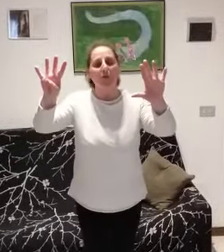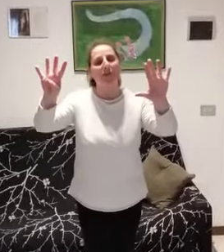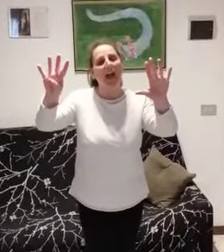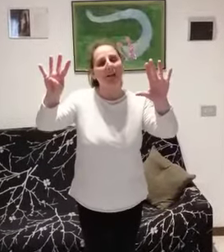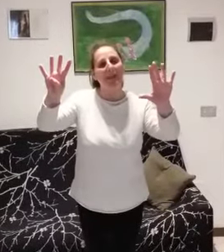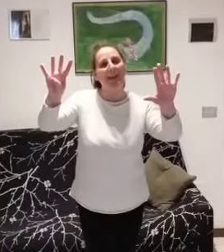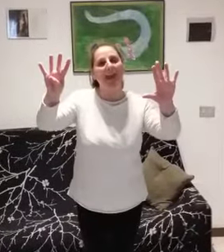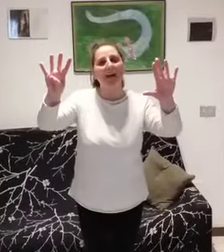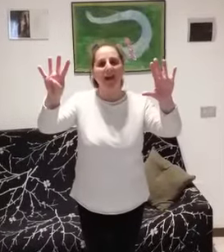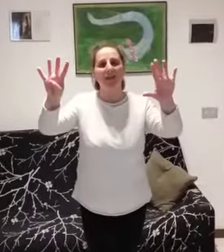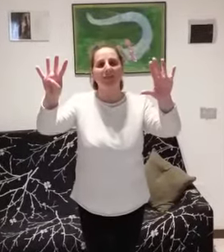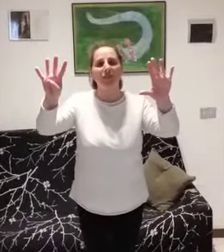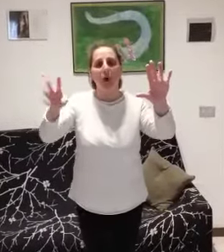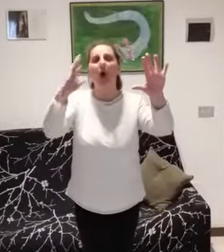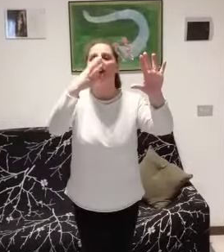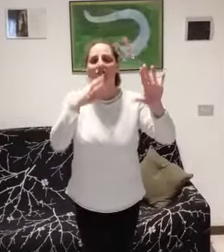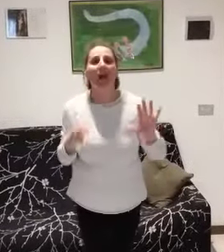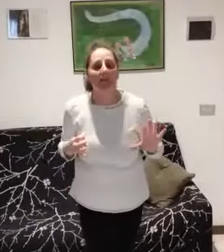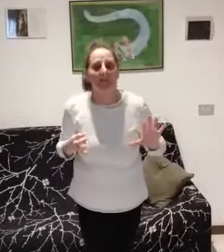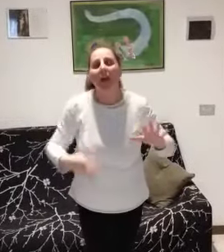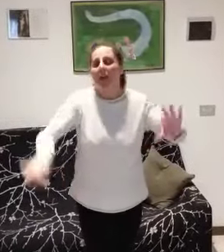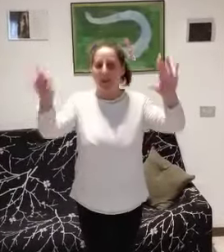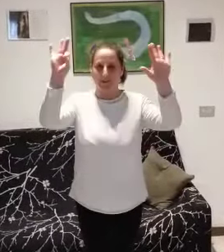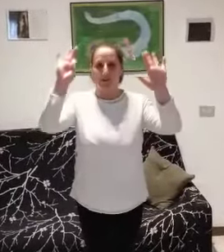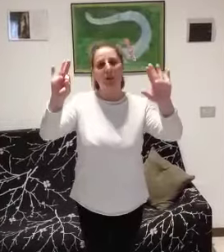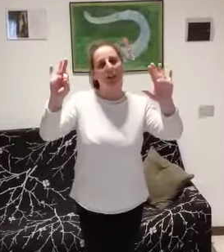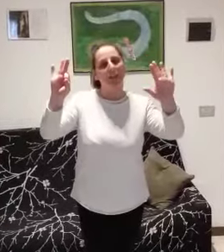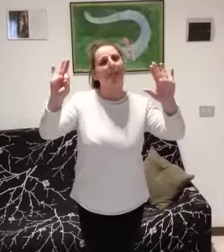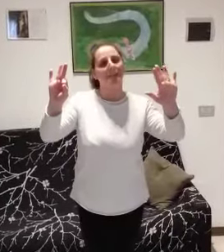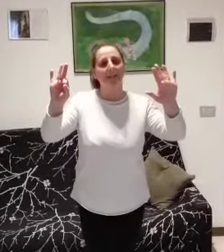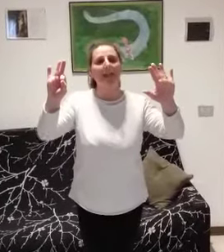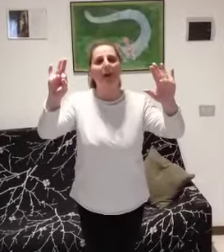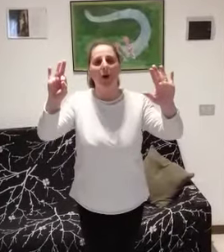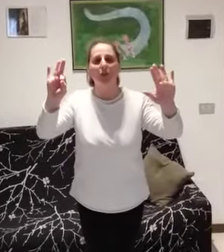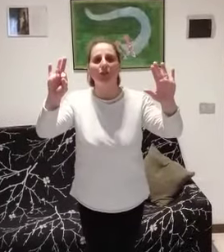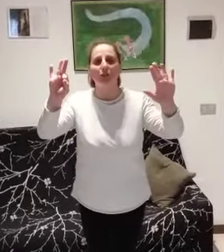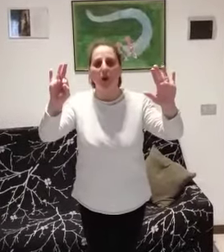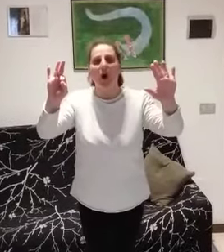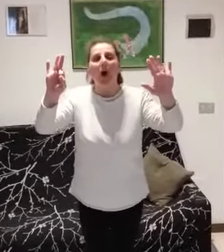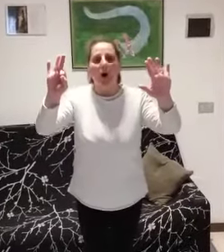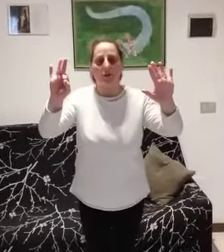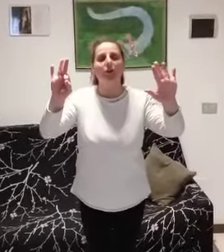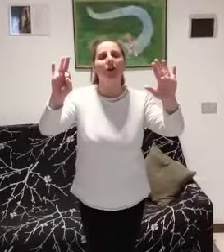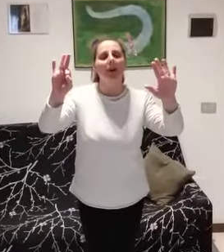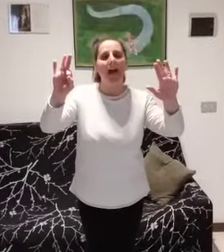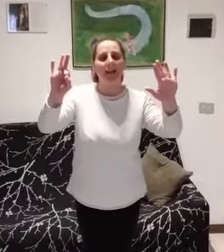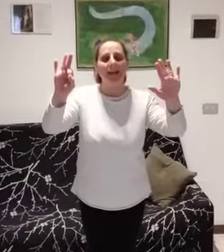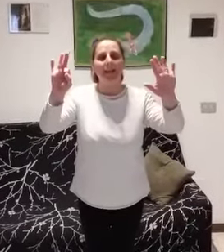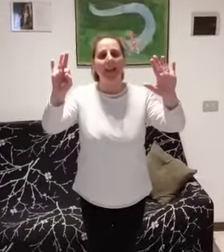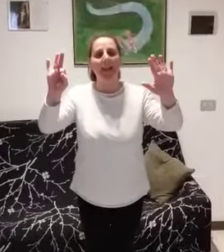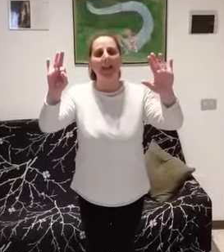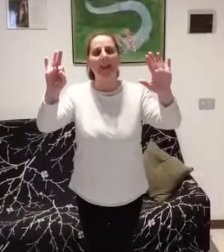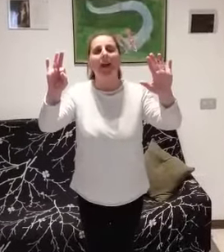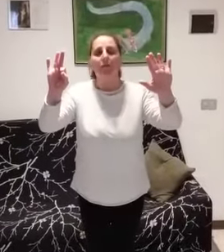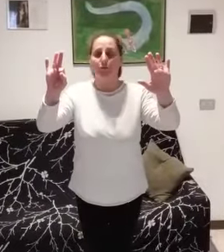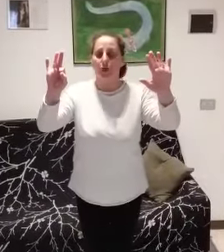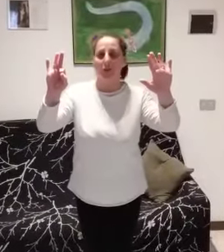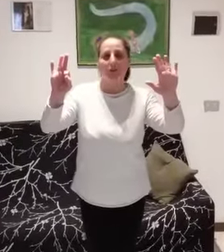una me la mangio, gnam! E sono rimaste otto, otto gallinelle, fuggirono